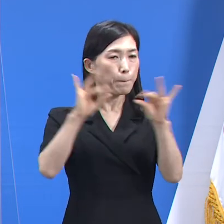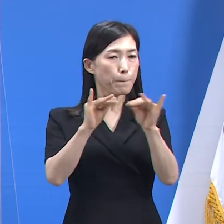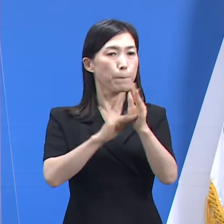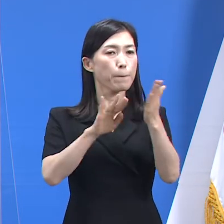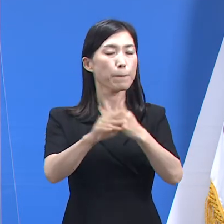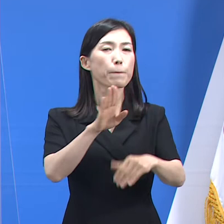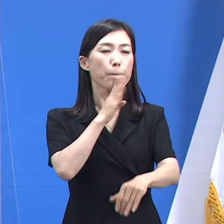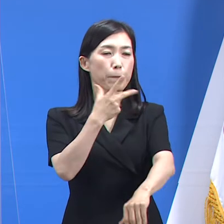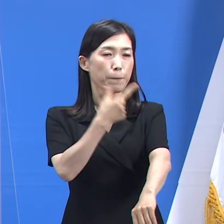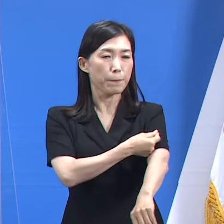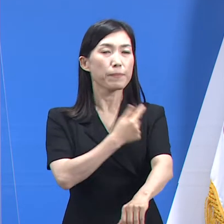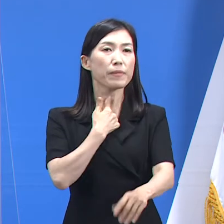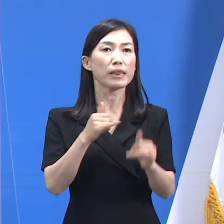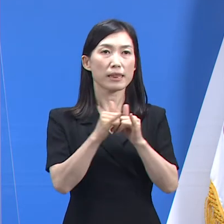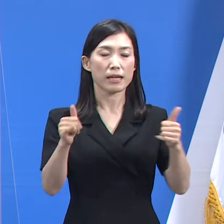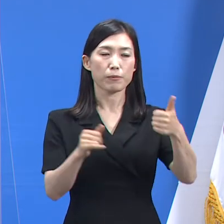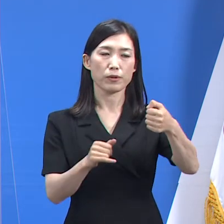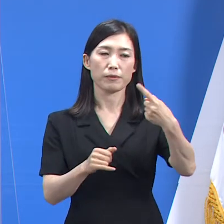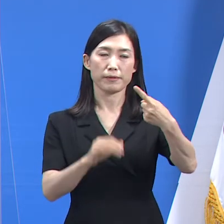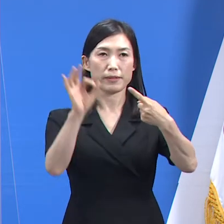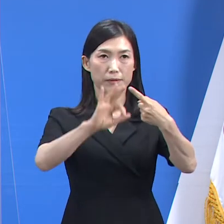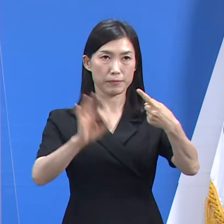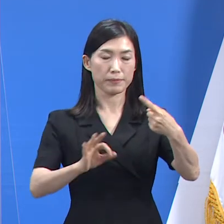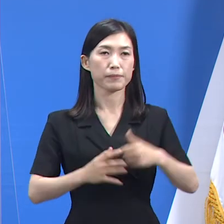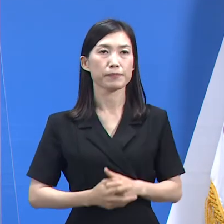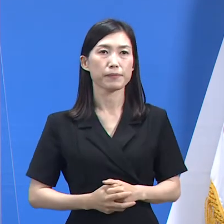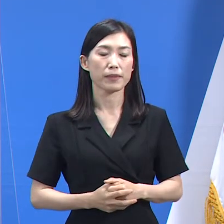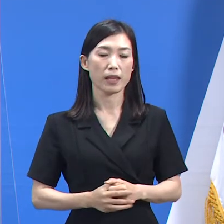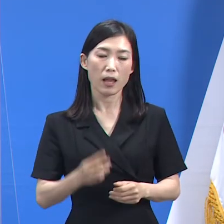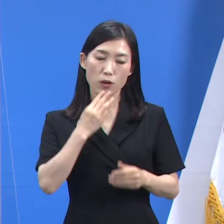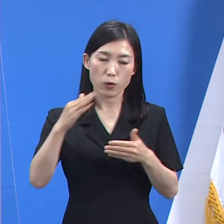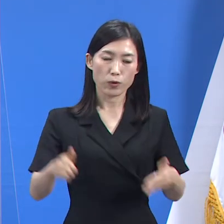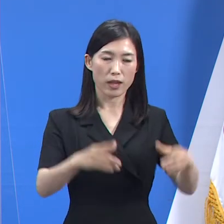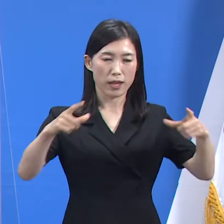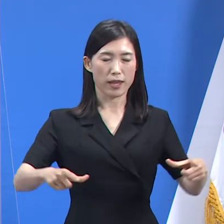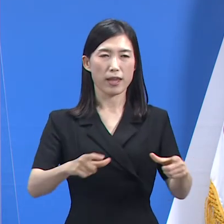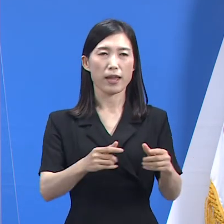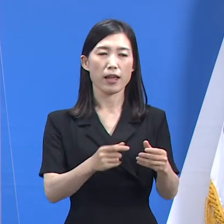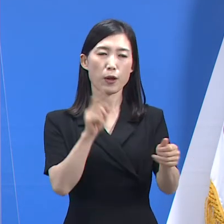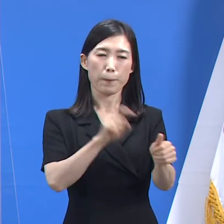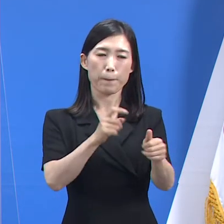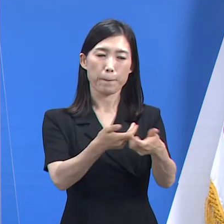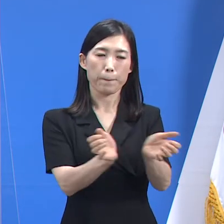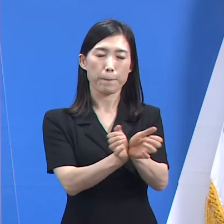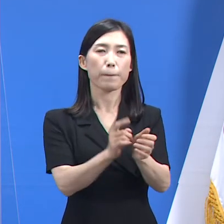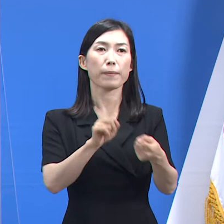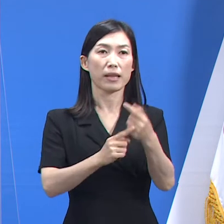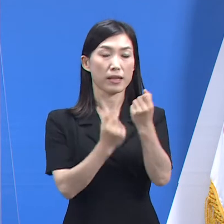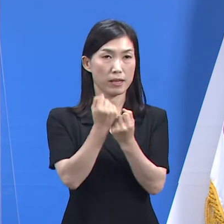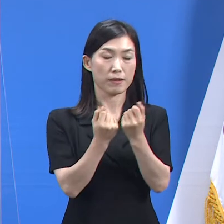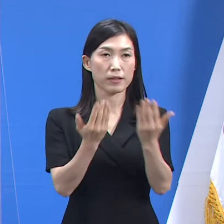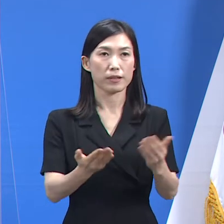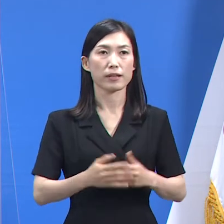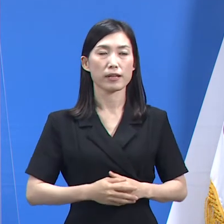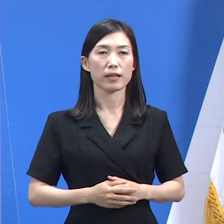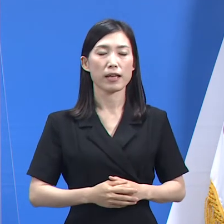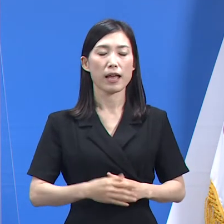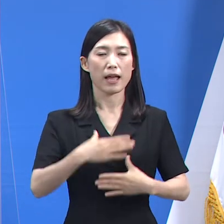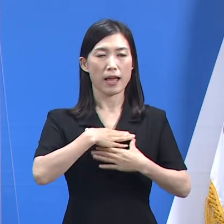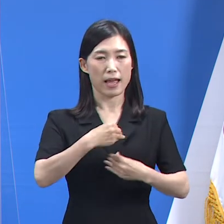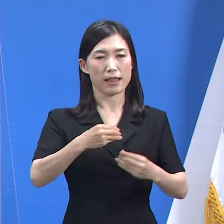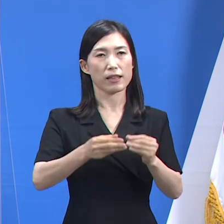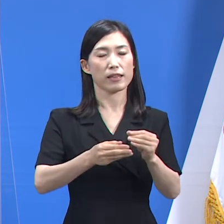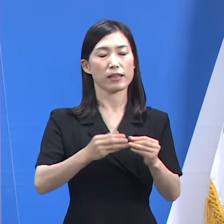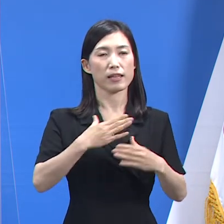%입니다. 최근 도내 주요 확진 사례에 대해서 설명드립니다. 먼저 안성시